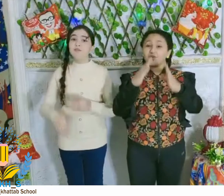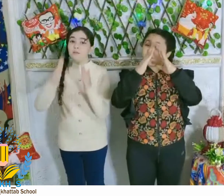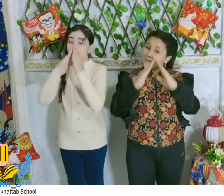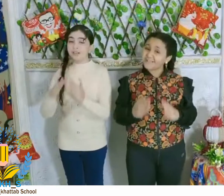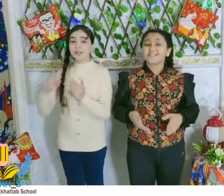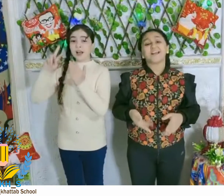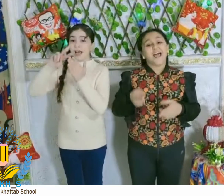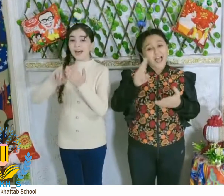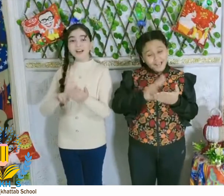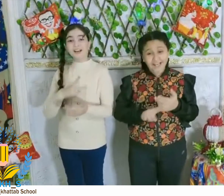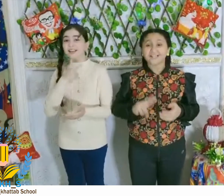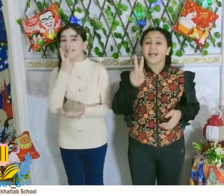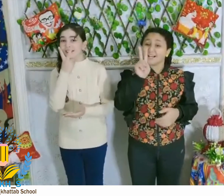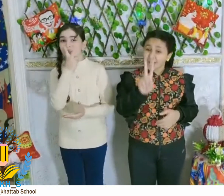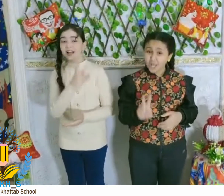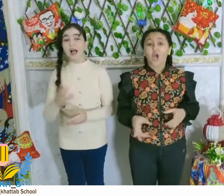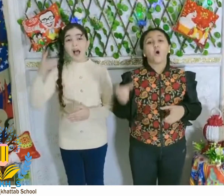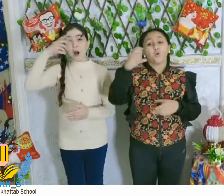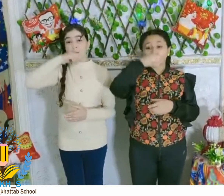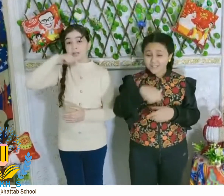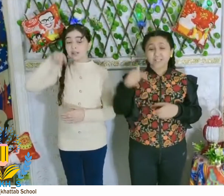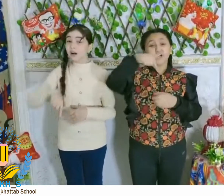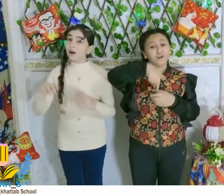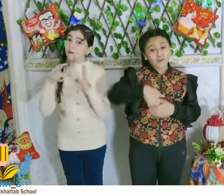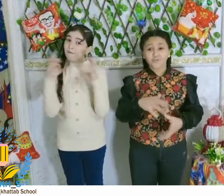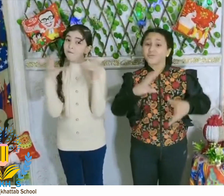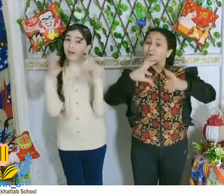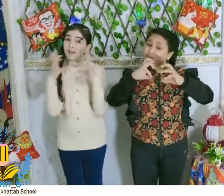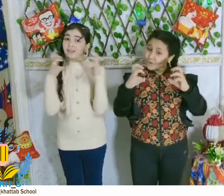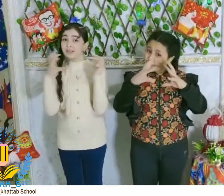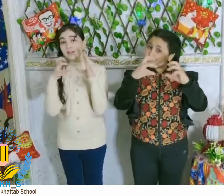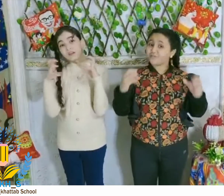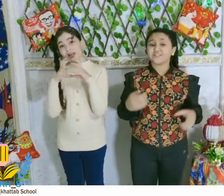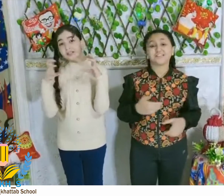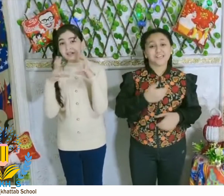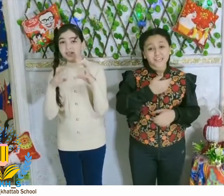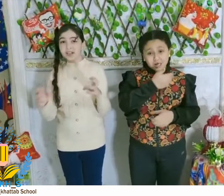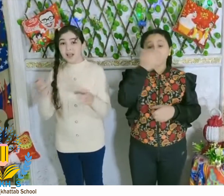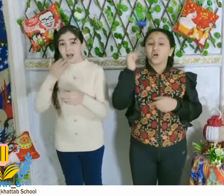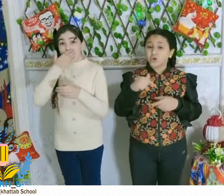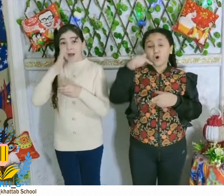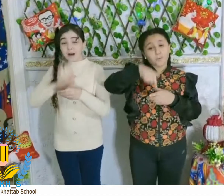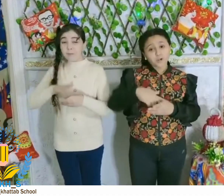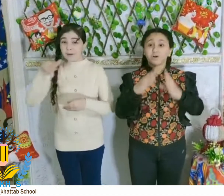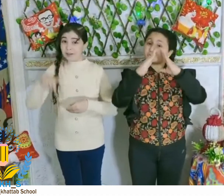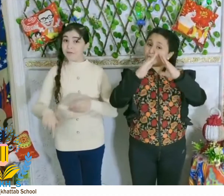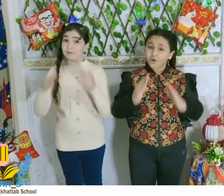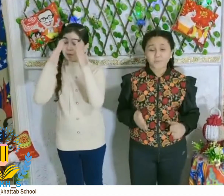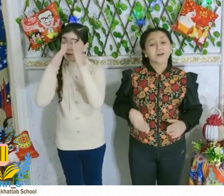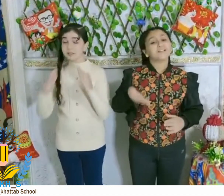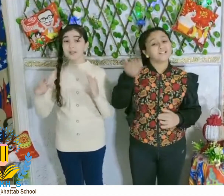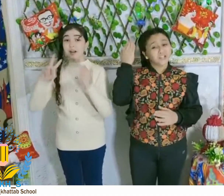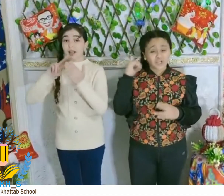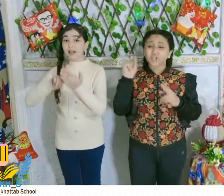مصر حاجة تليا والسن في التفاصيل رمضان في مصر من